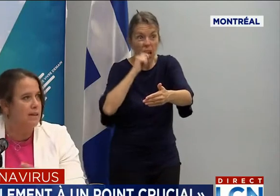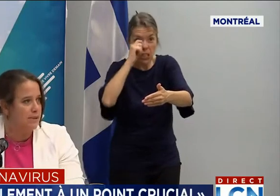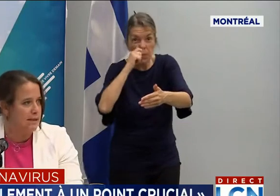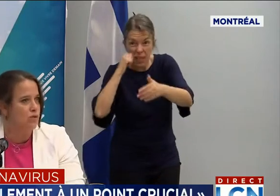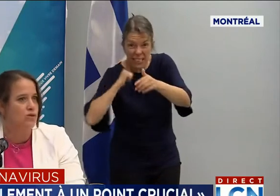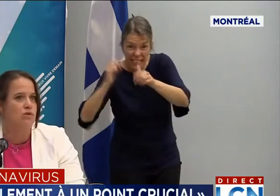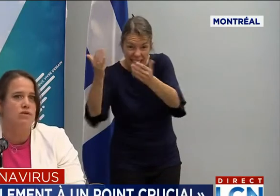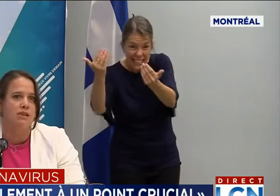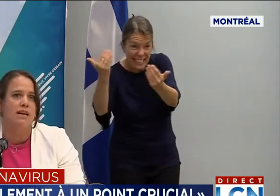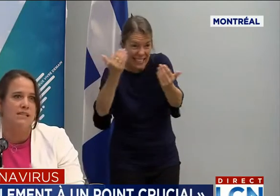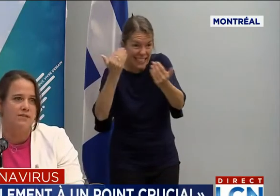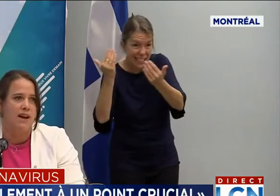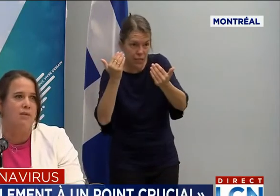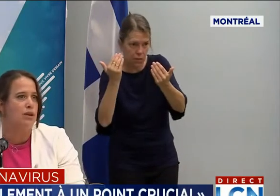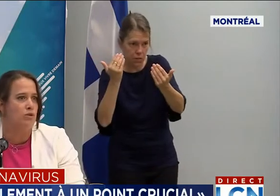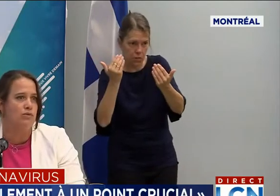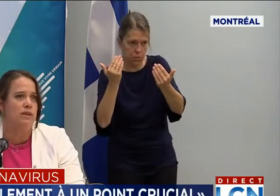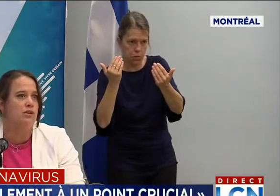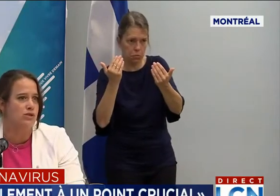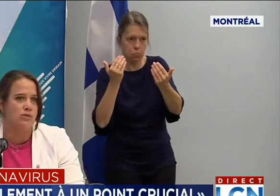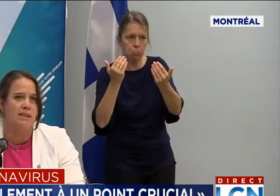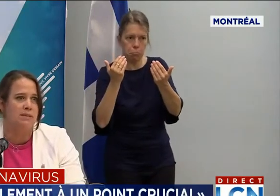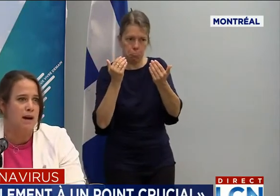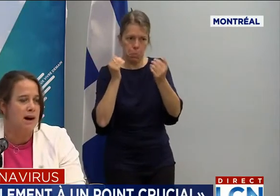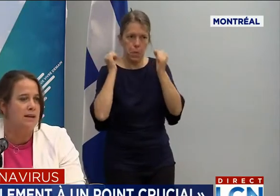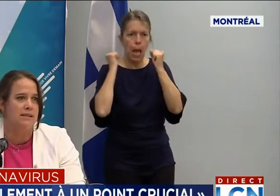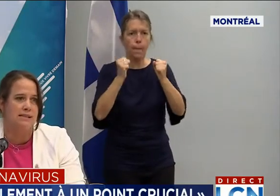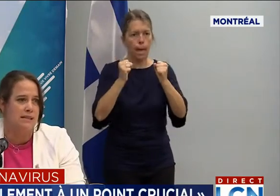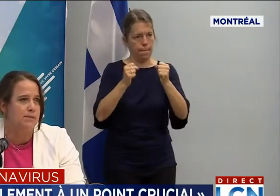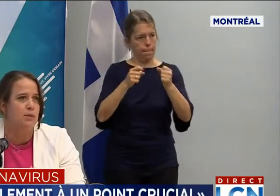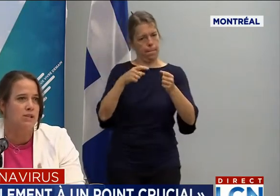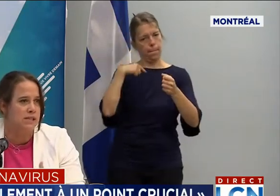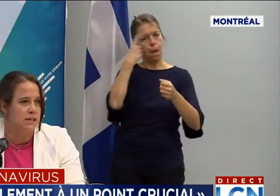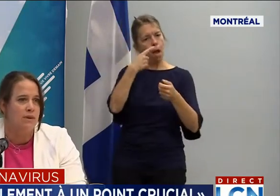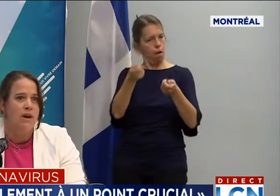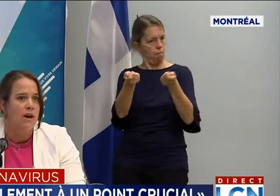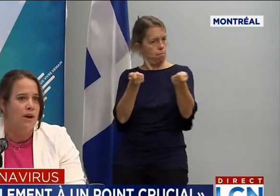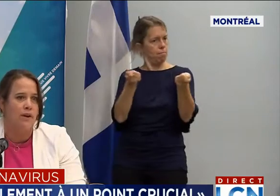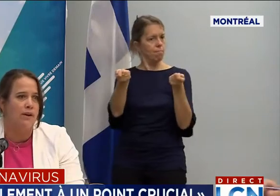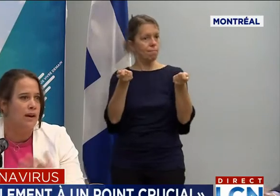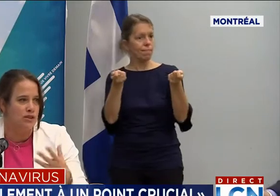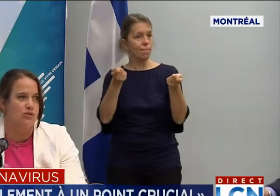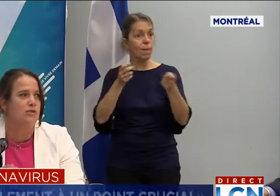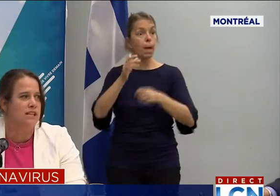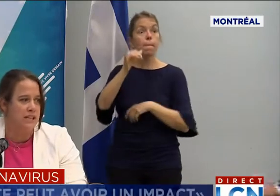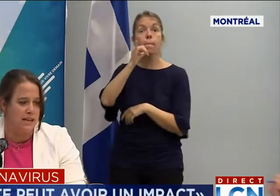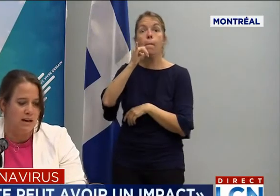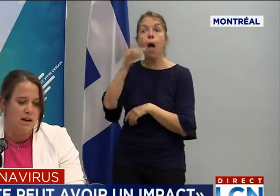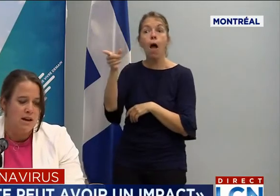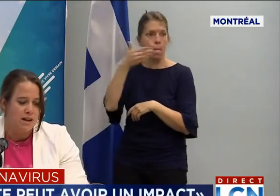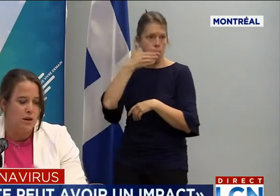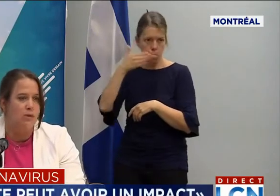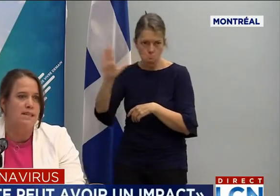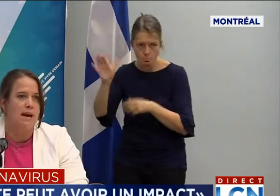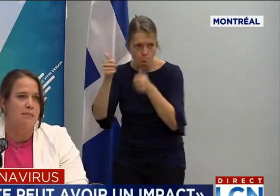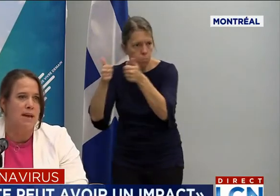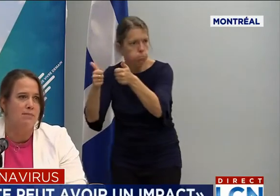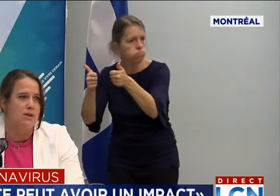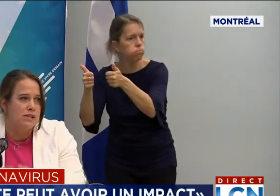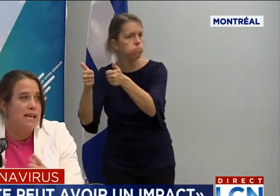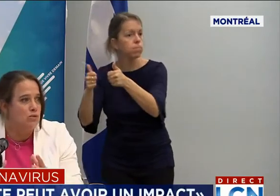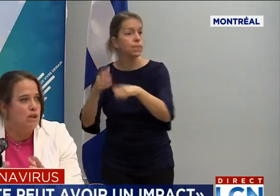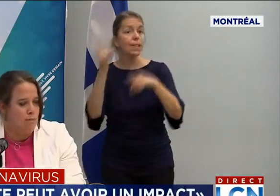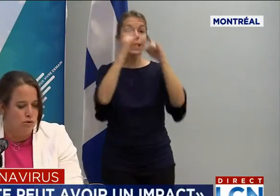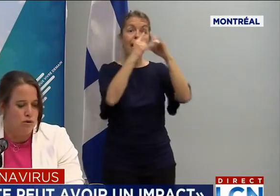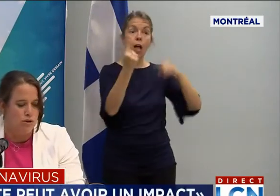contenir les éclosions qu'on a dans divers milieux de vie, que ce soit des bars, des équipes sportives, camps de jour, etc. Donc,'est quand